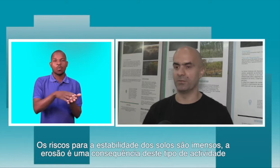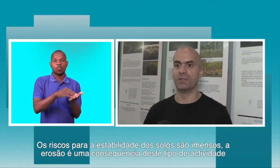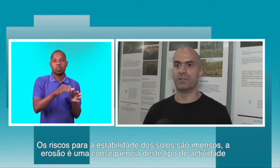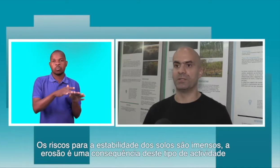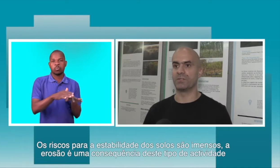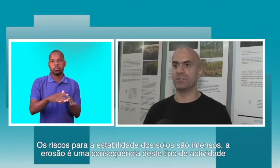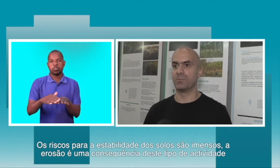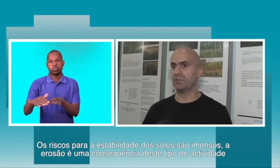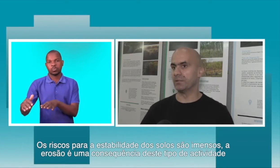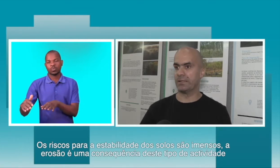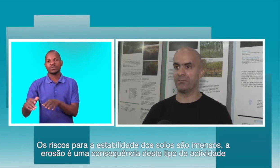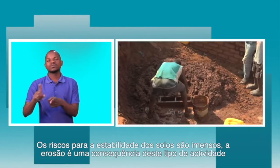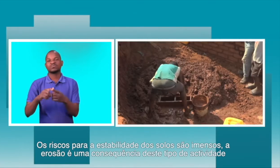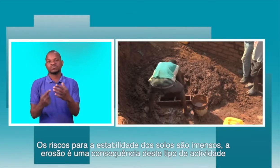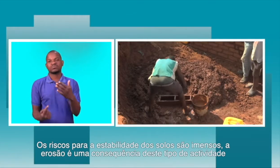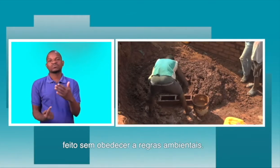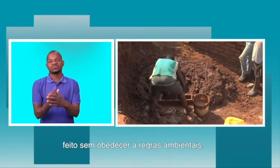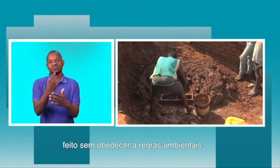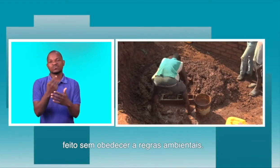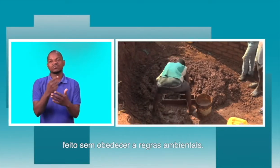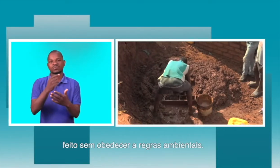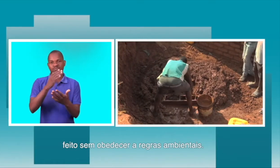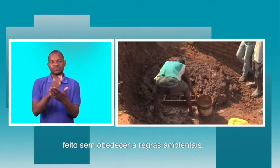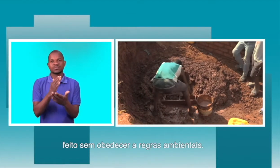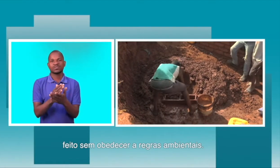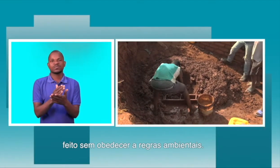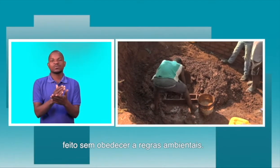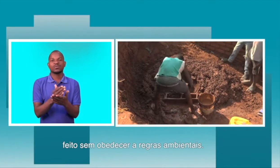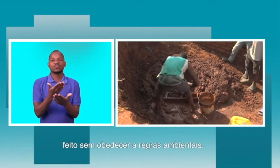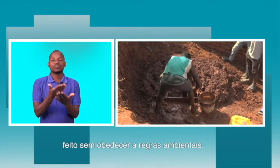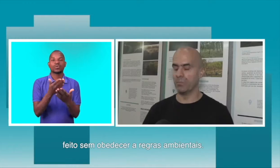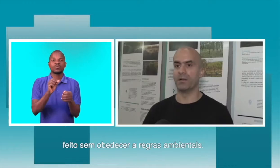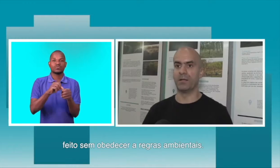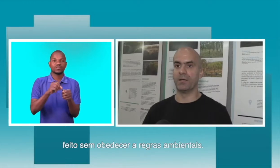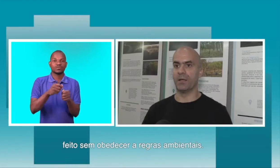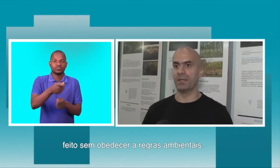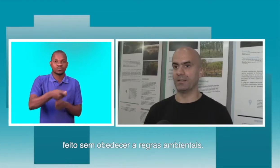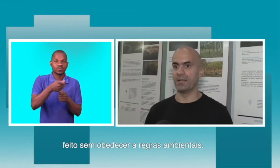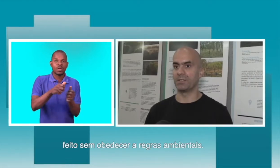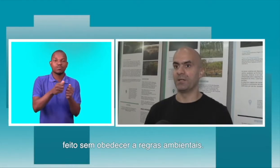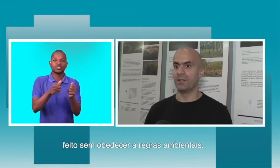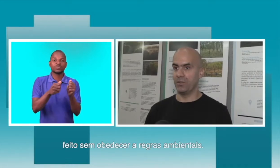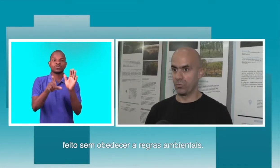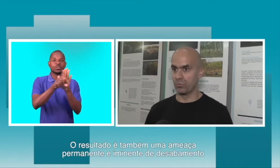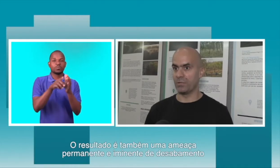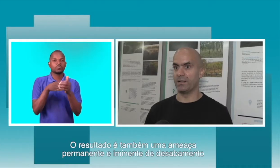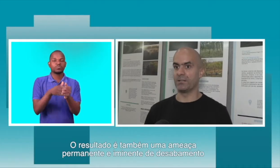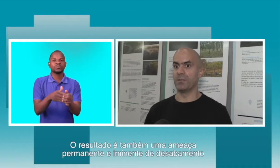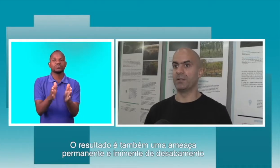deste tipo de atividade feita sem obedecer a regras ambientais. E o resultado é também